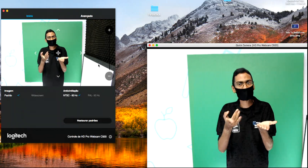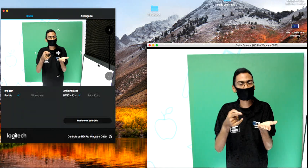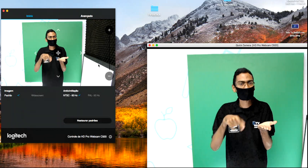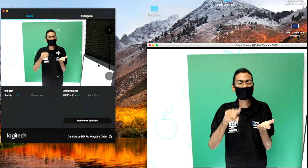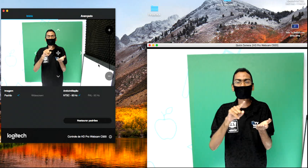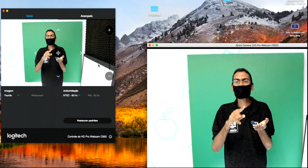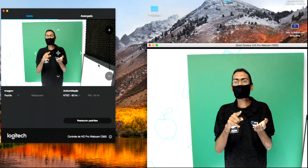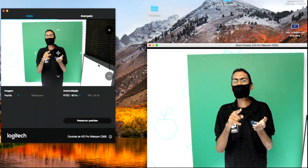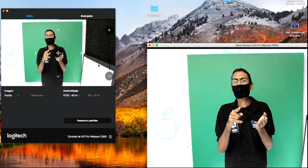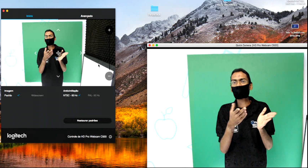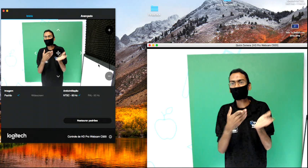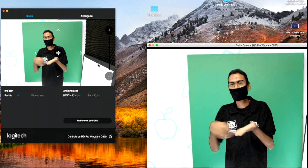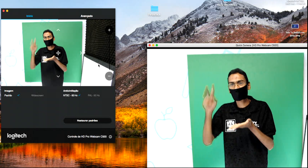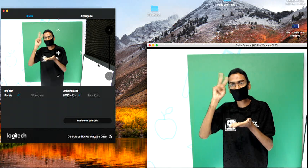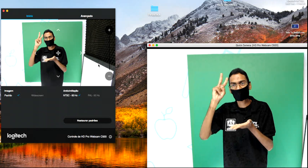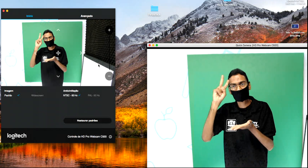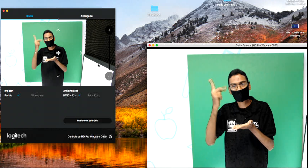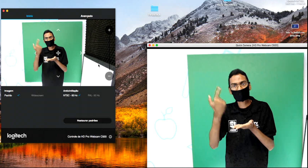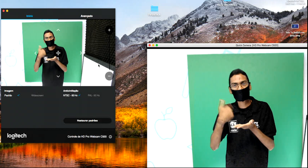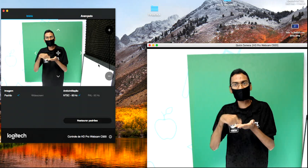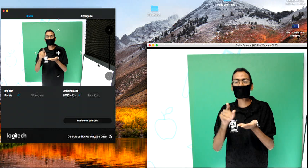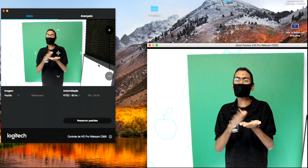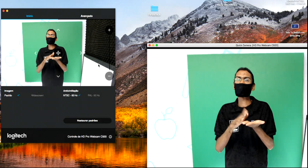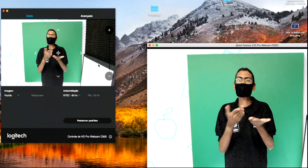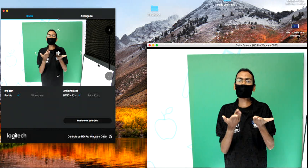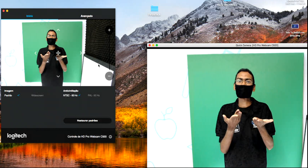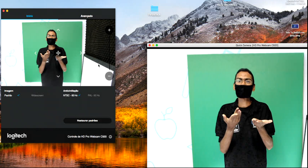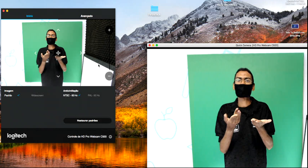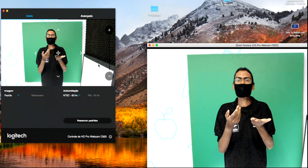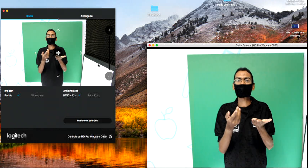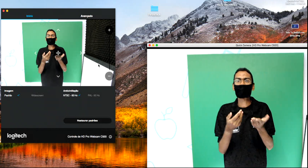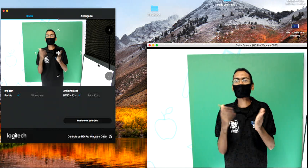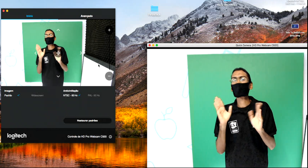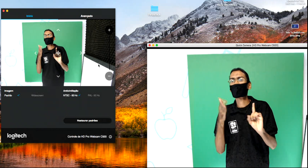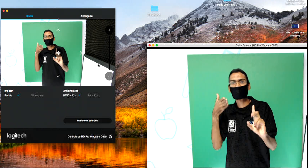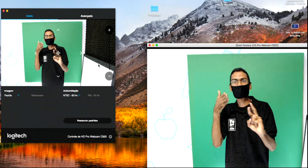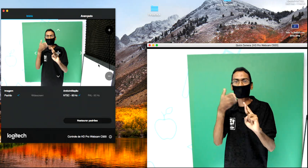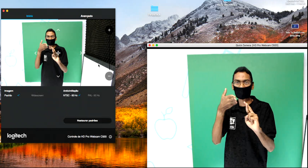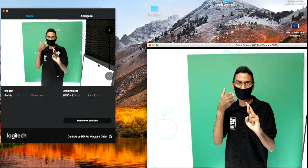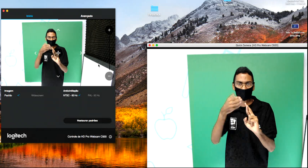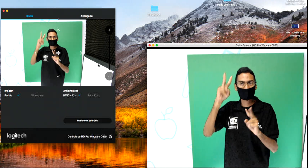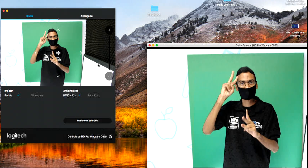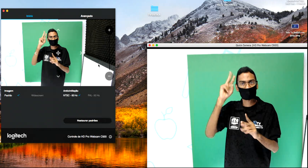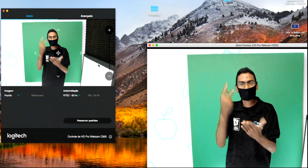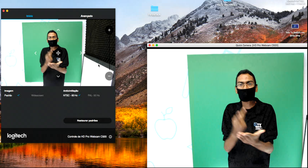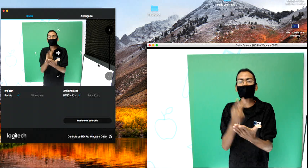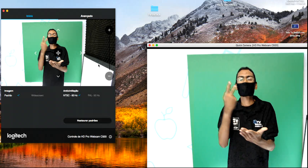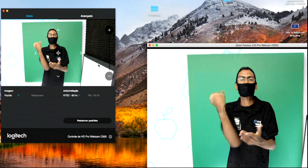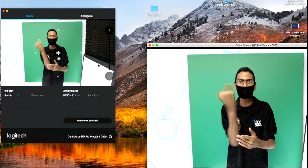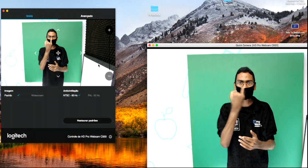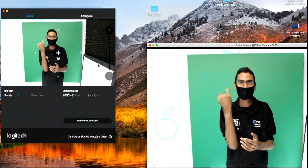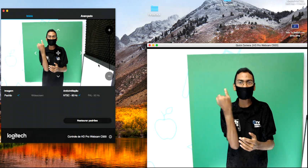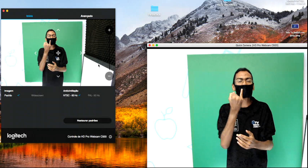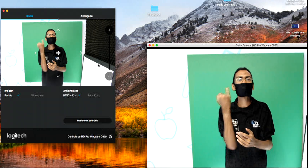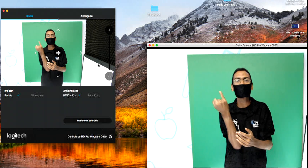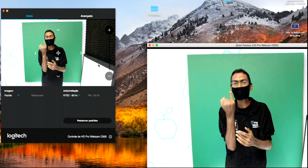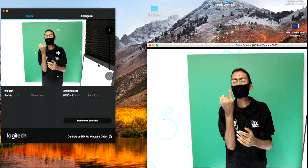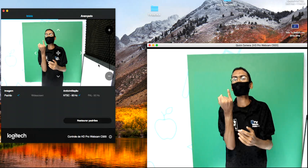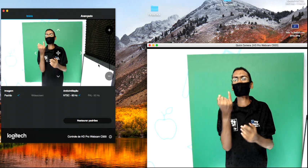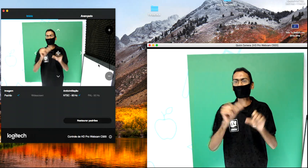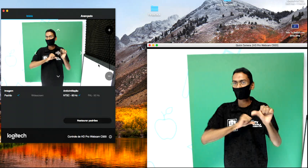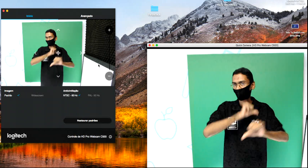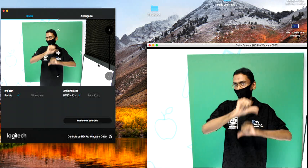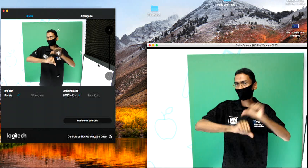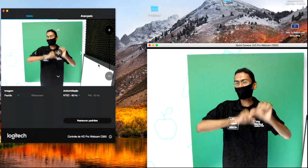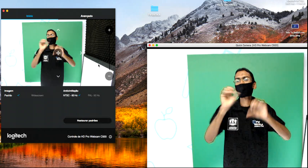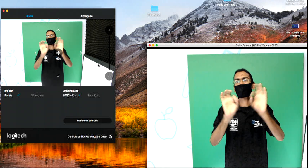histórico são as referências históricas utilizadas para organizar os acontecimentos mais importantes e as grandes mudanças